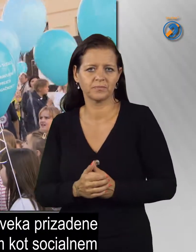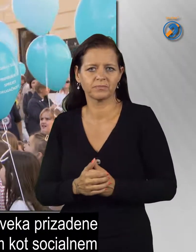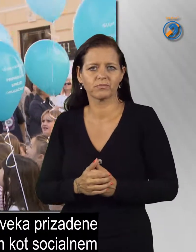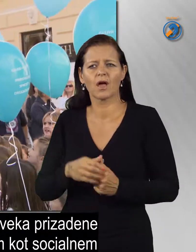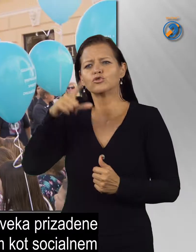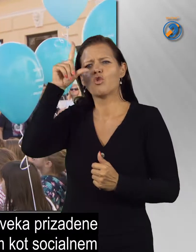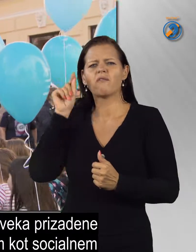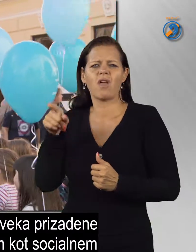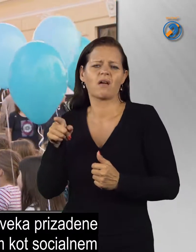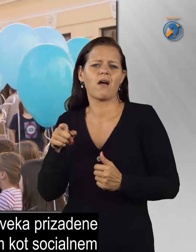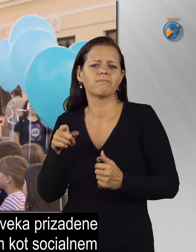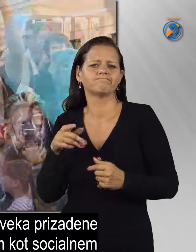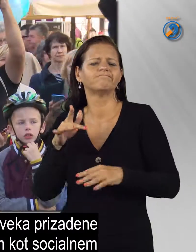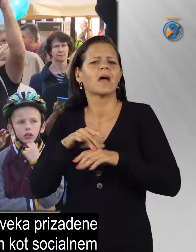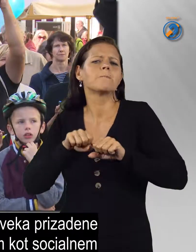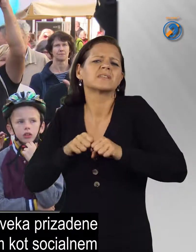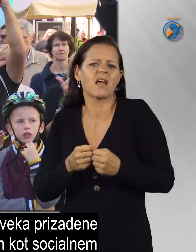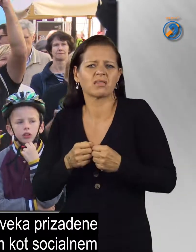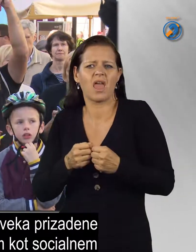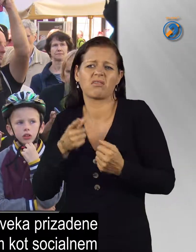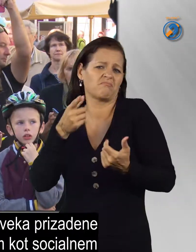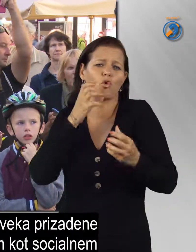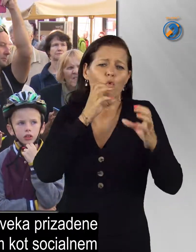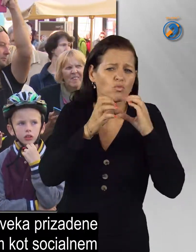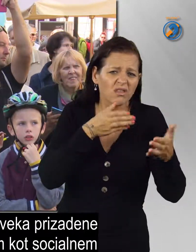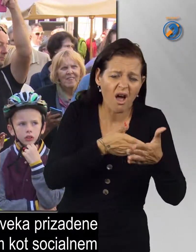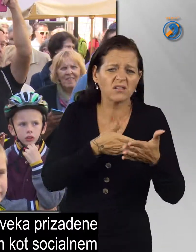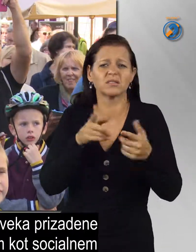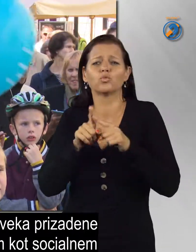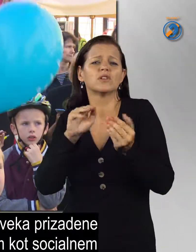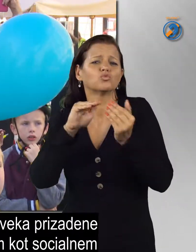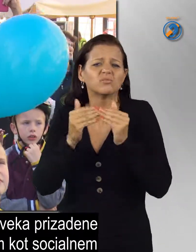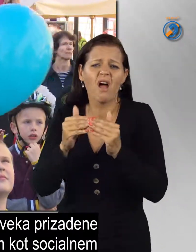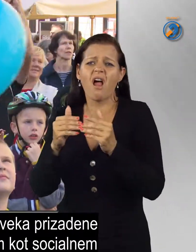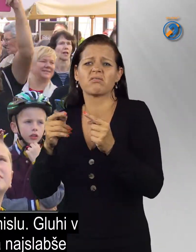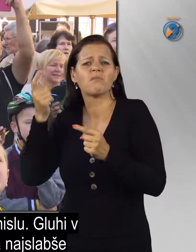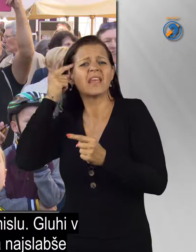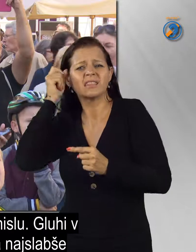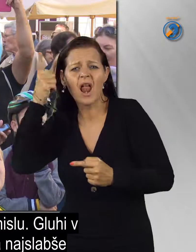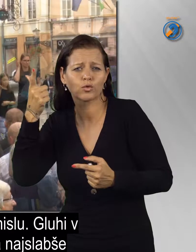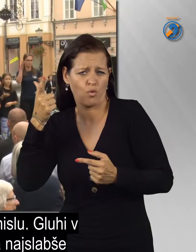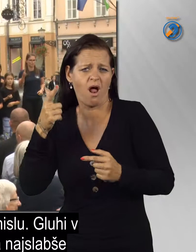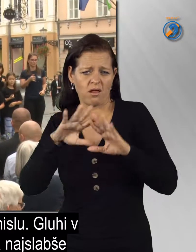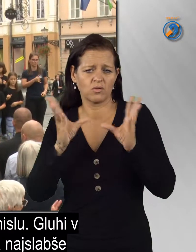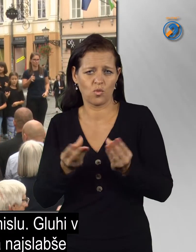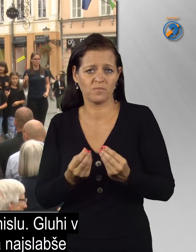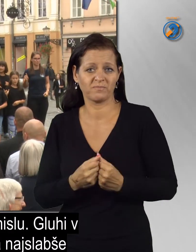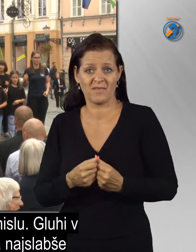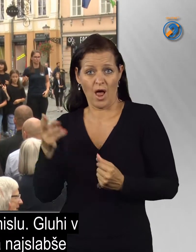Človeka prizadene tako v komunikacijskem kot socialnem in intelektualnem smislu.